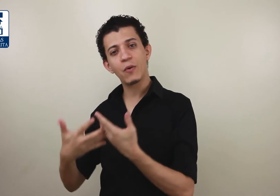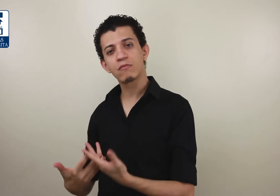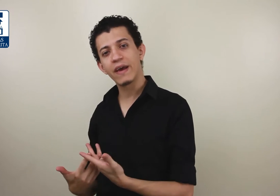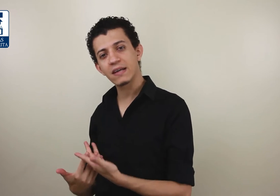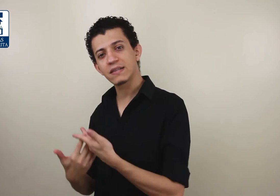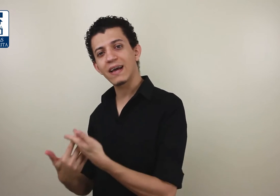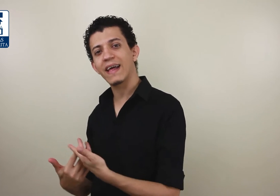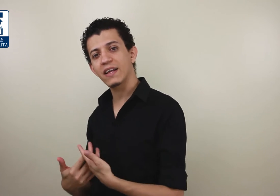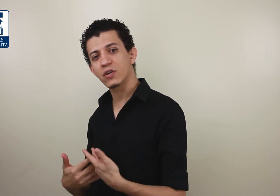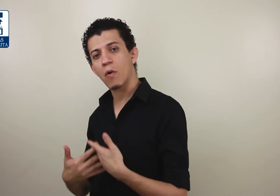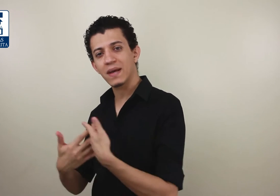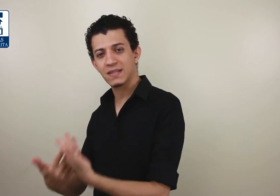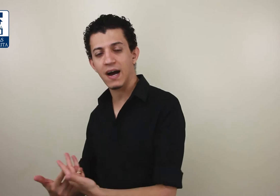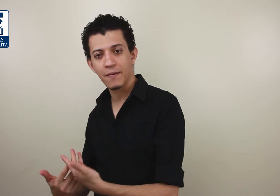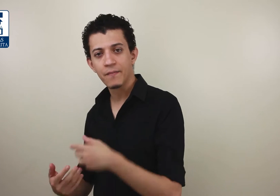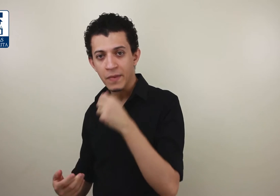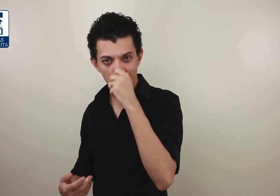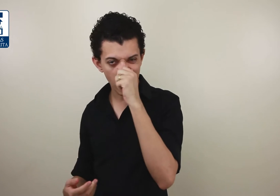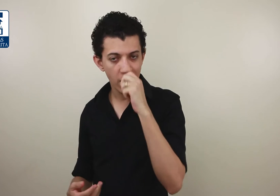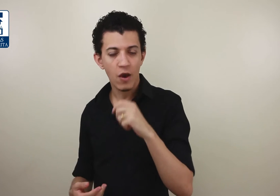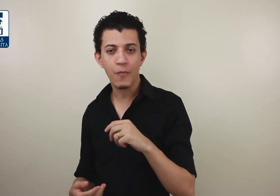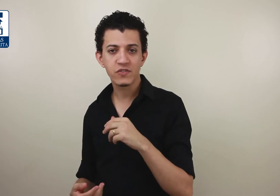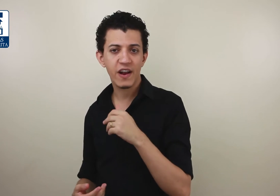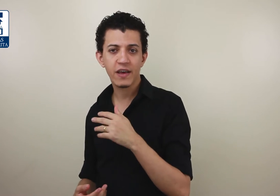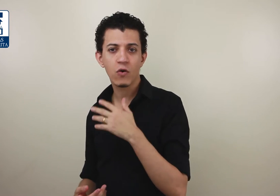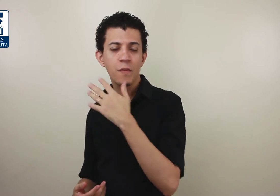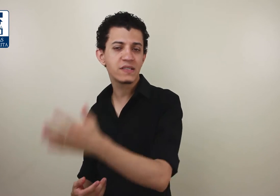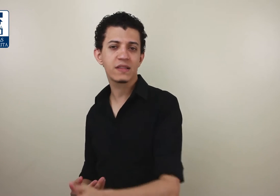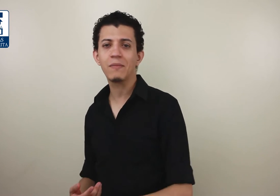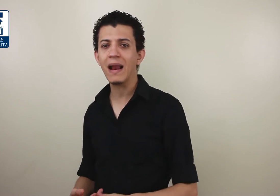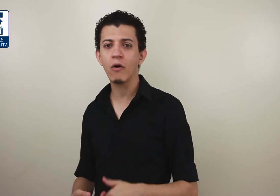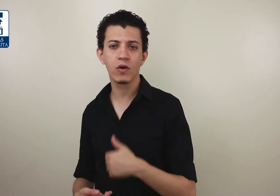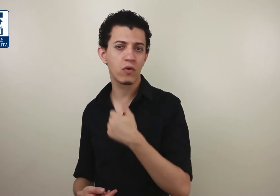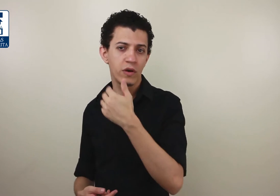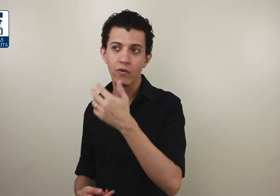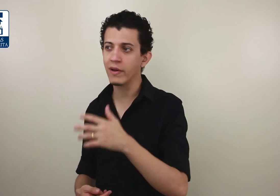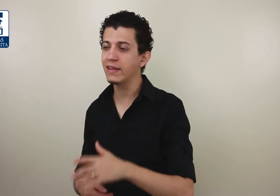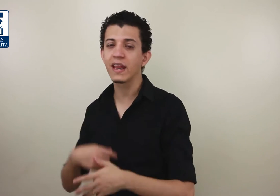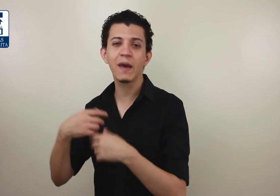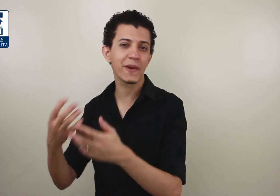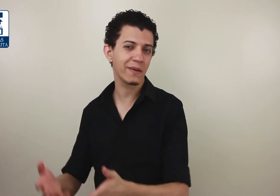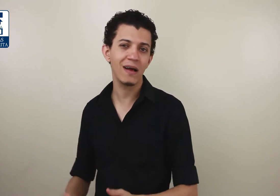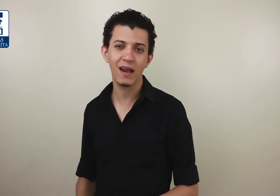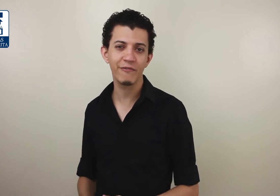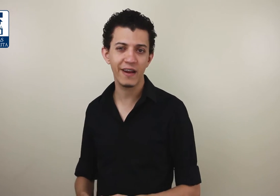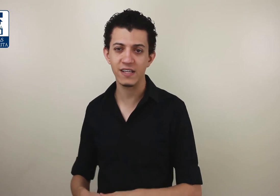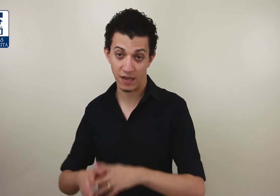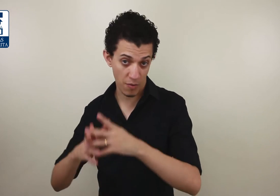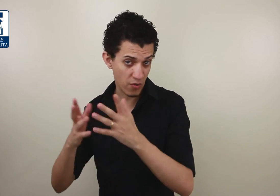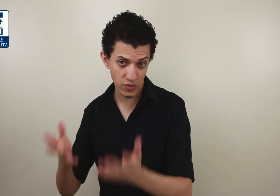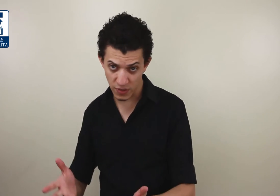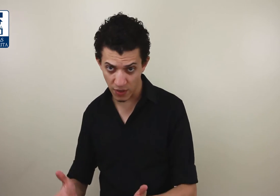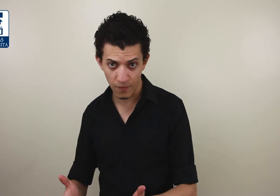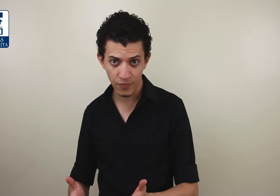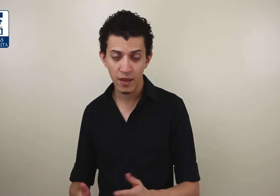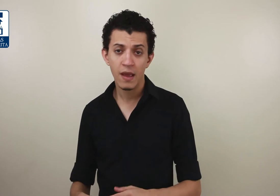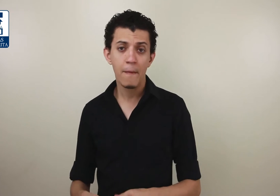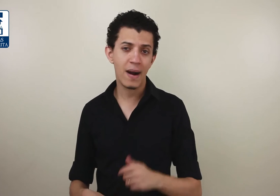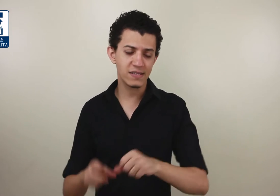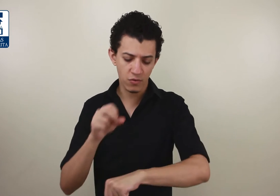portuguesa dá a ideia de começar. Eu posso falar que eu comecei a trabalhar, que eu entrei para trabalhar na FENEIS. É uma construção. Mas essa